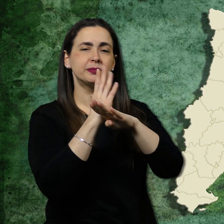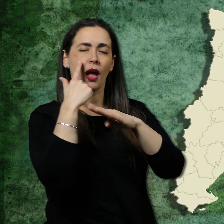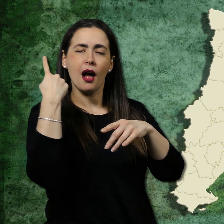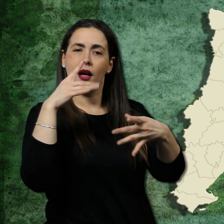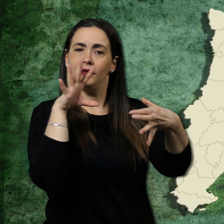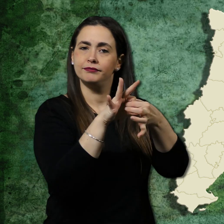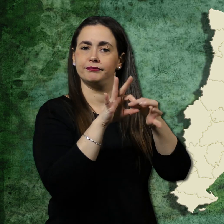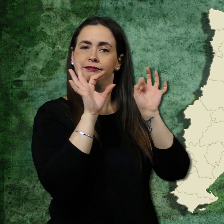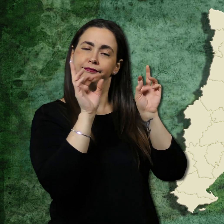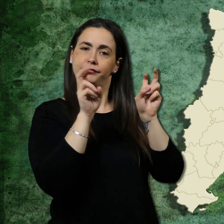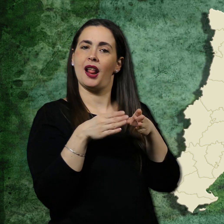relacionades amb la navegació.